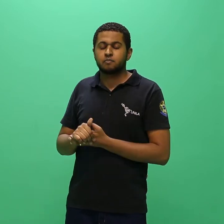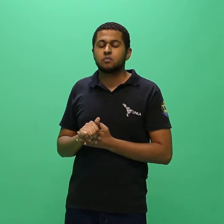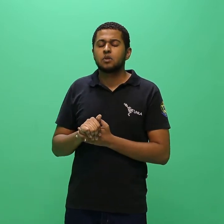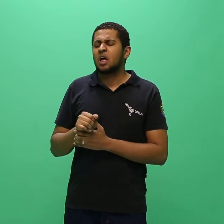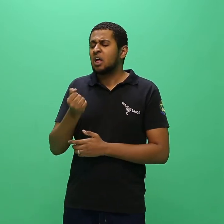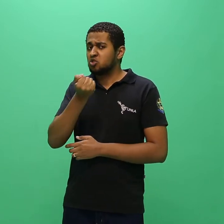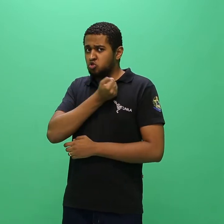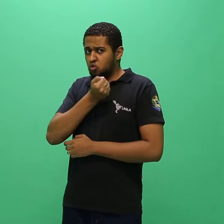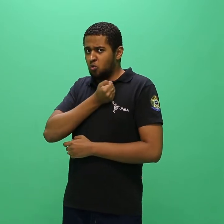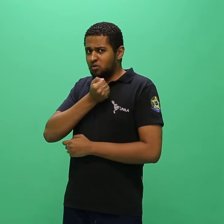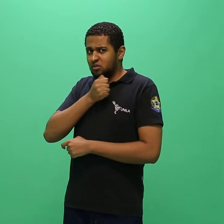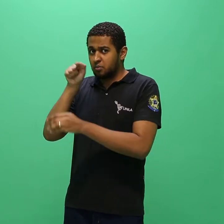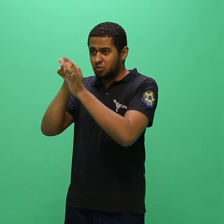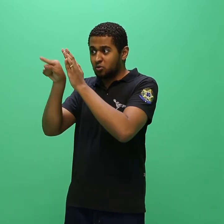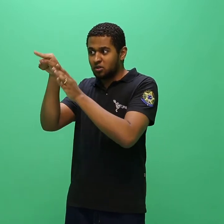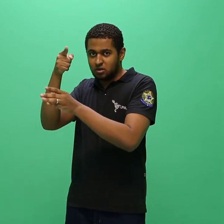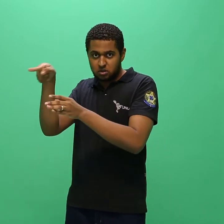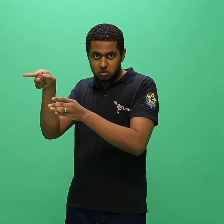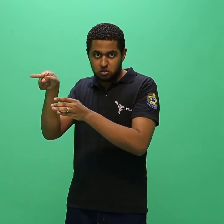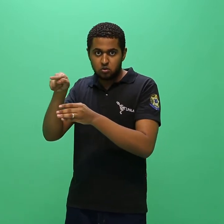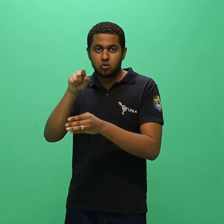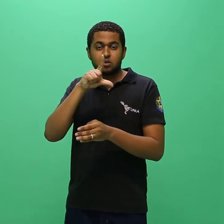realizarem a avaliação específica.